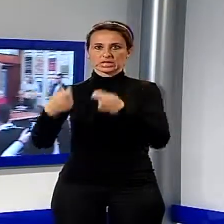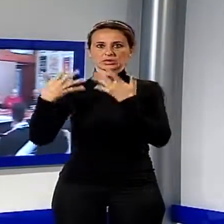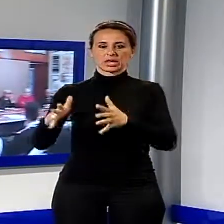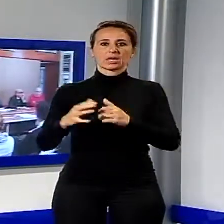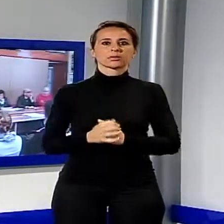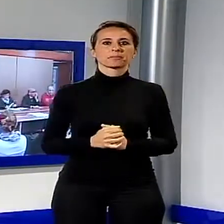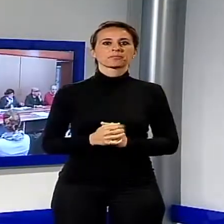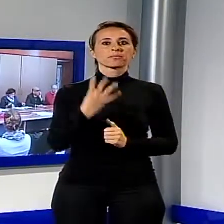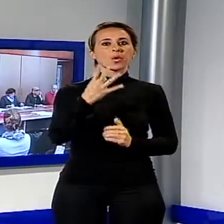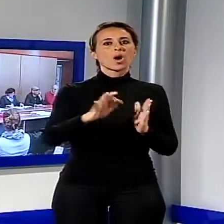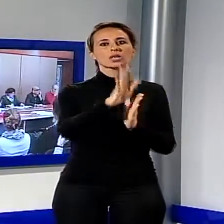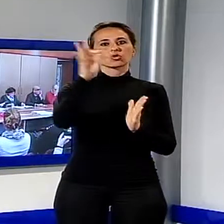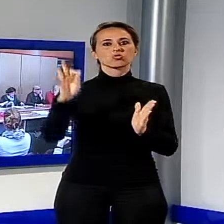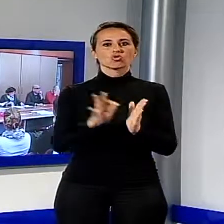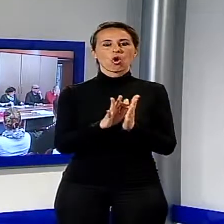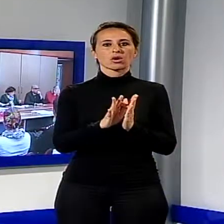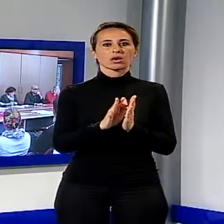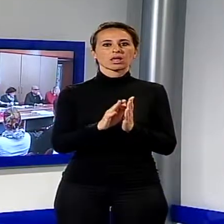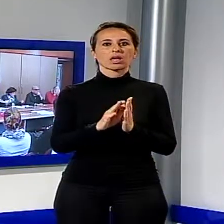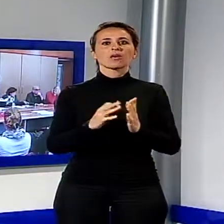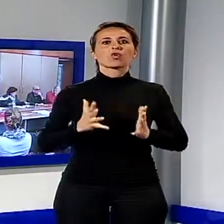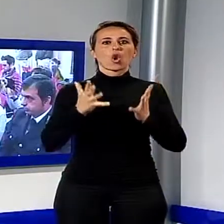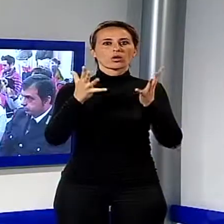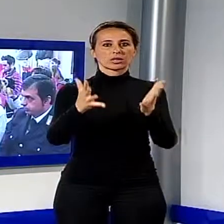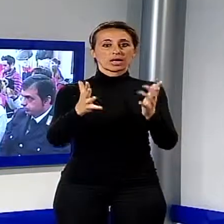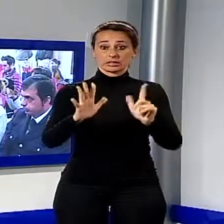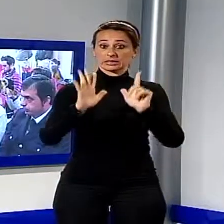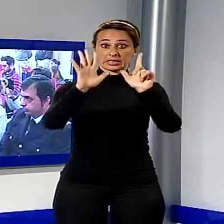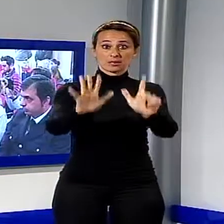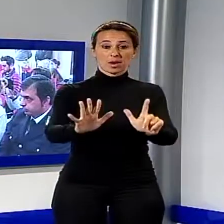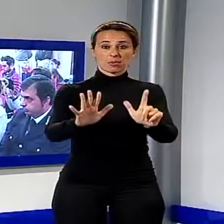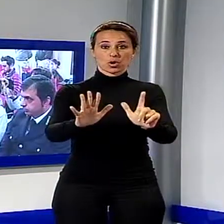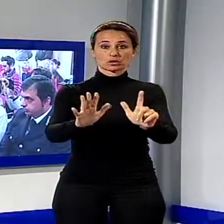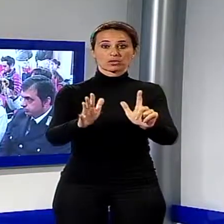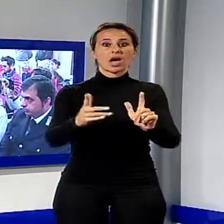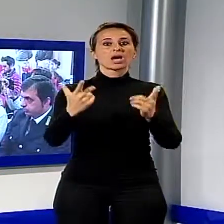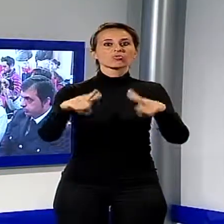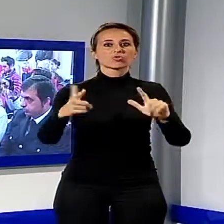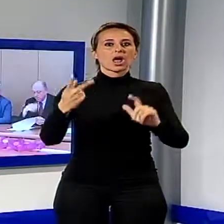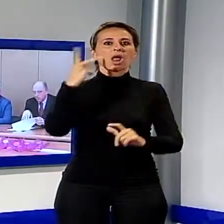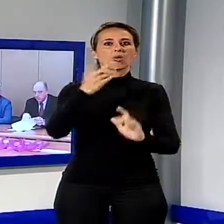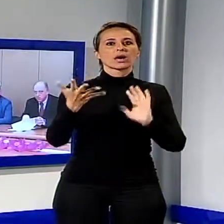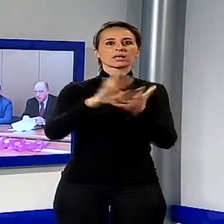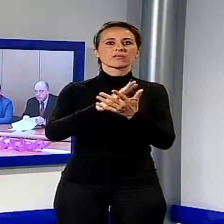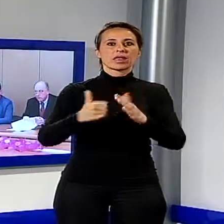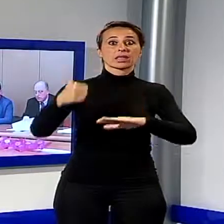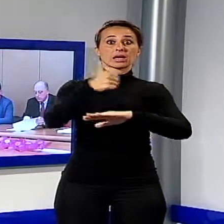giorni di volontariato, la prossima settimana Lucca diventa la capitale italiana del terzo settore con il festival attesi